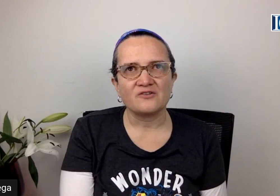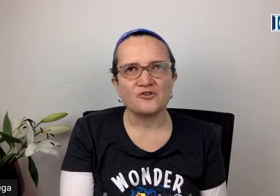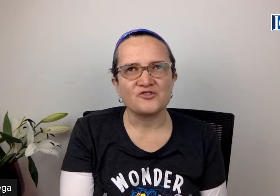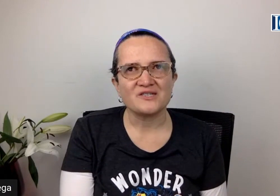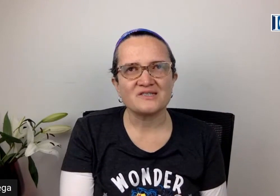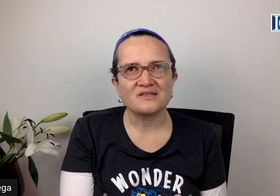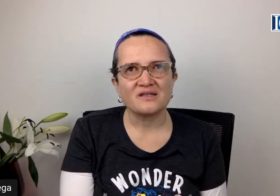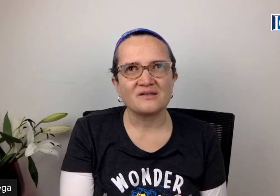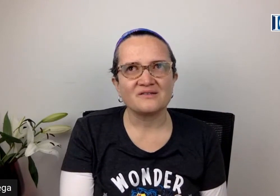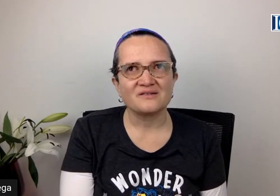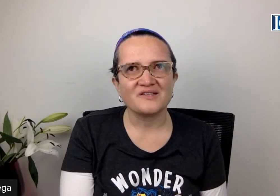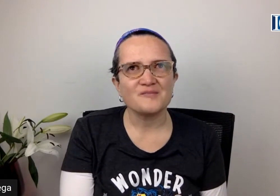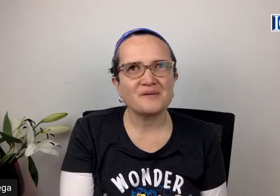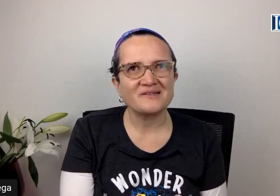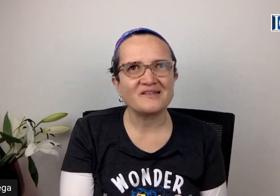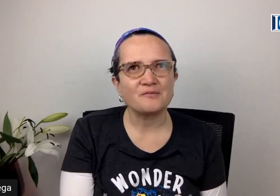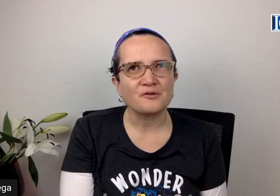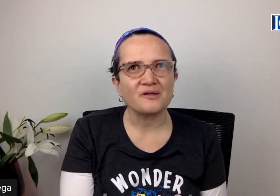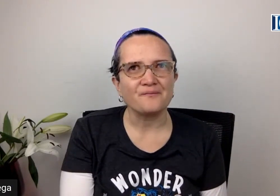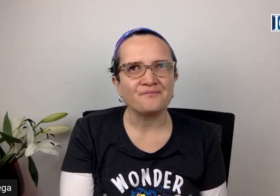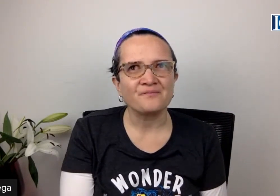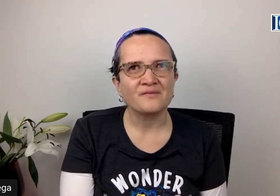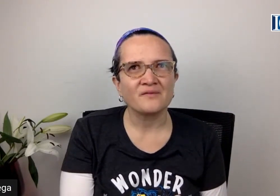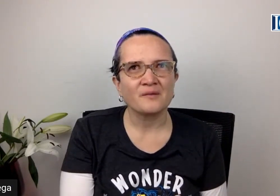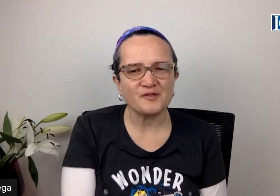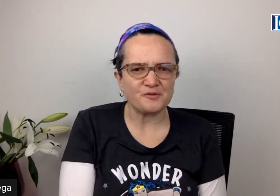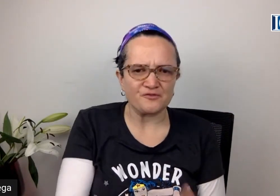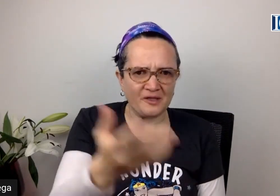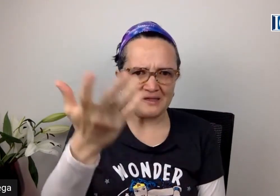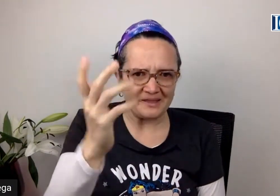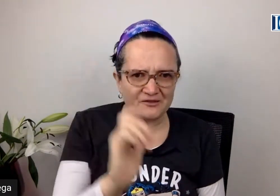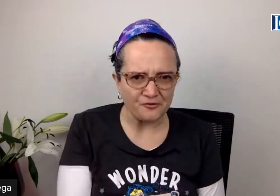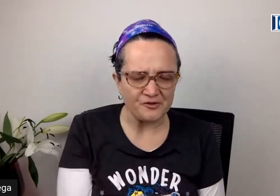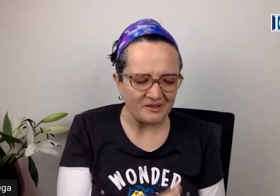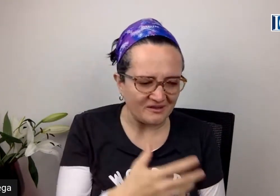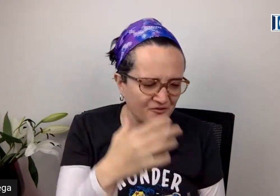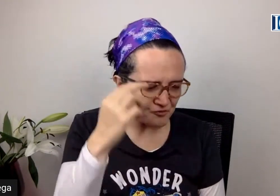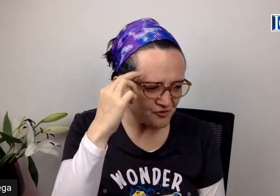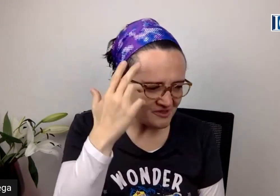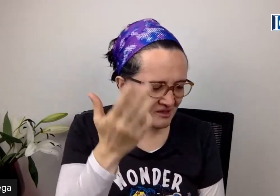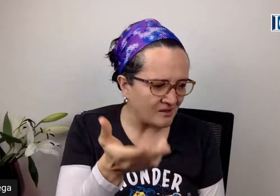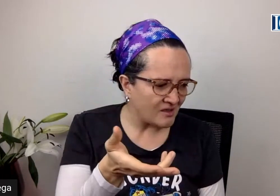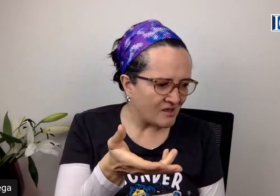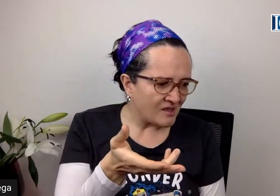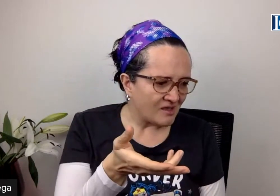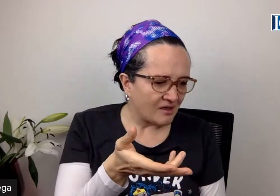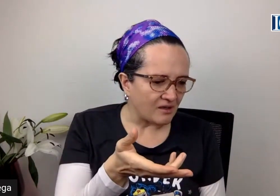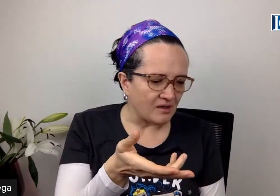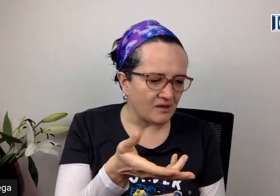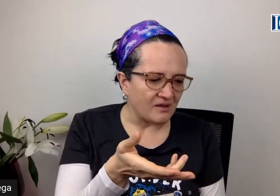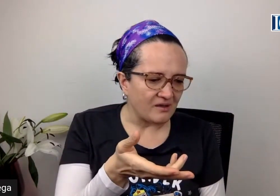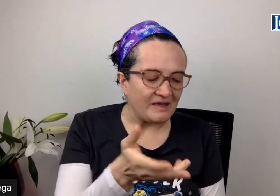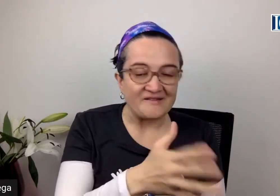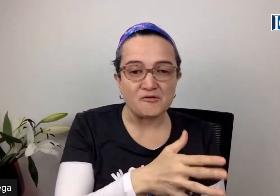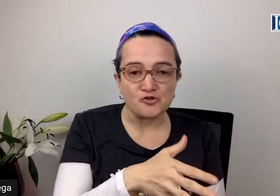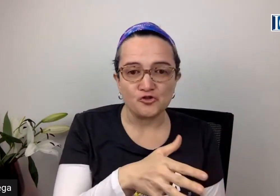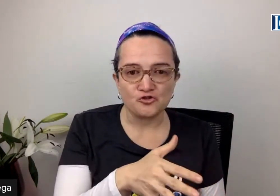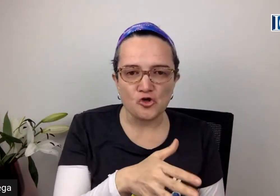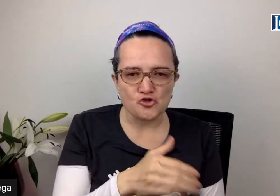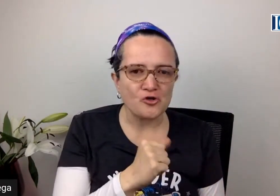Entonces, es impactante porque... Pues porque es un animalito, ¿no? Y entonces uno dice... Ella lleva con nosotros ocho